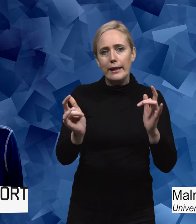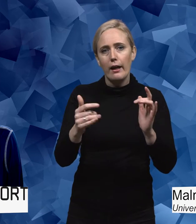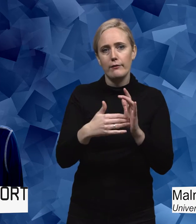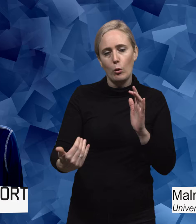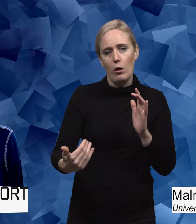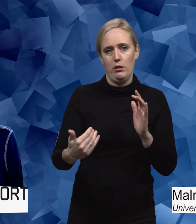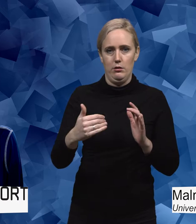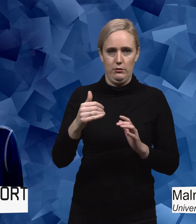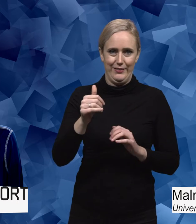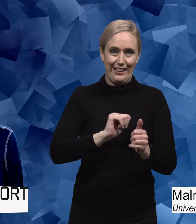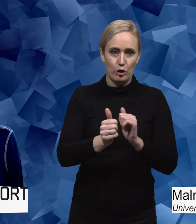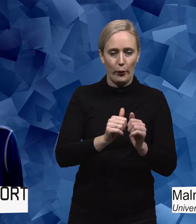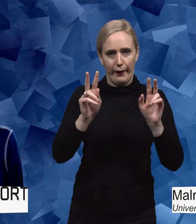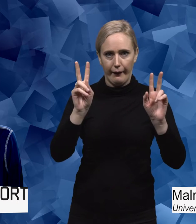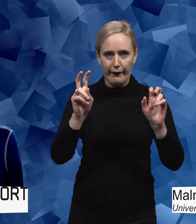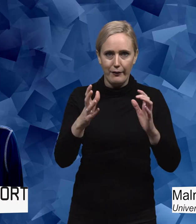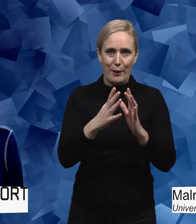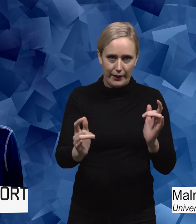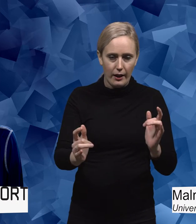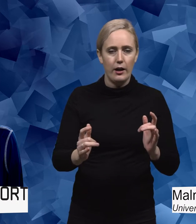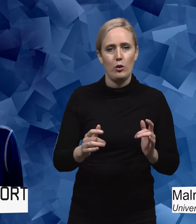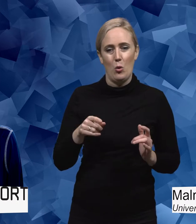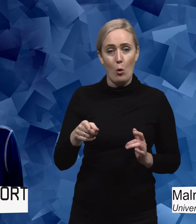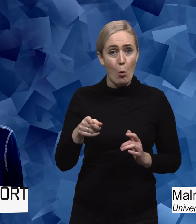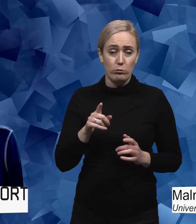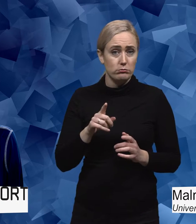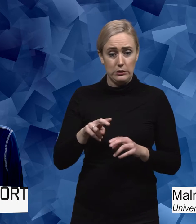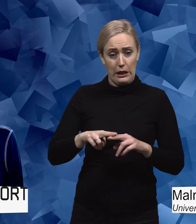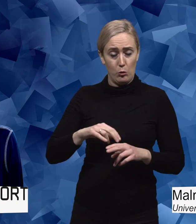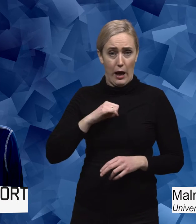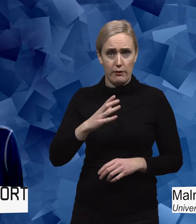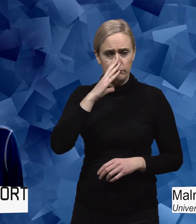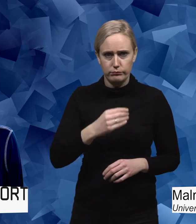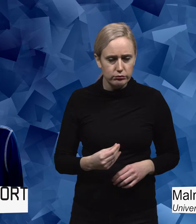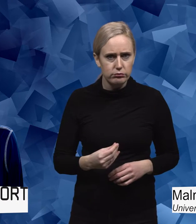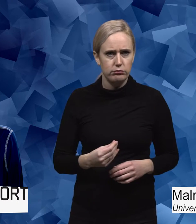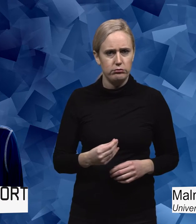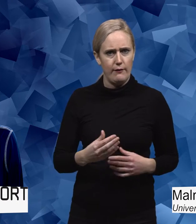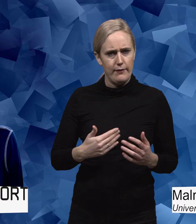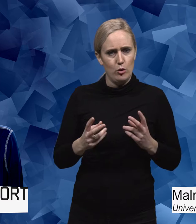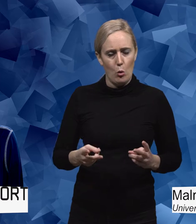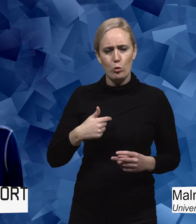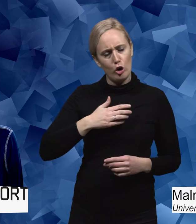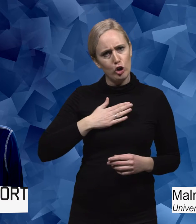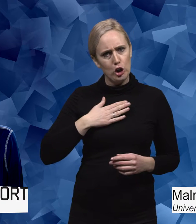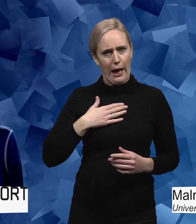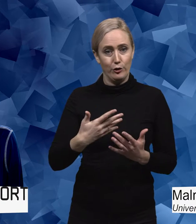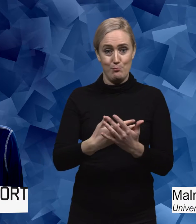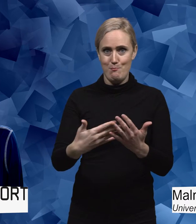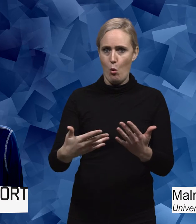citationstecken då. Vilket hon blev väldigt besviken för. Och jag tycker det är ganska språkligt intressant för att om man tittar